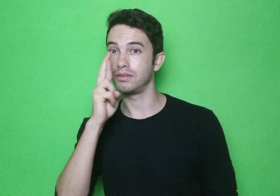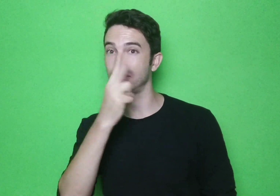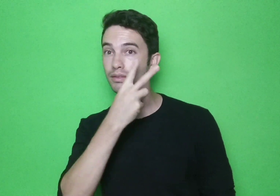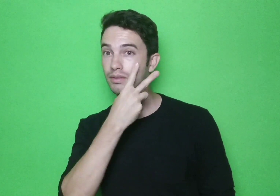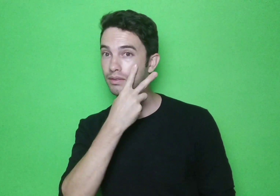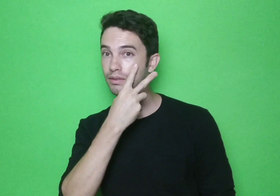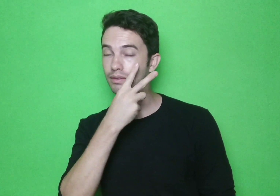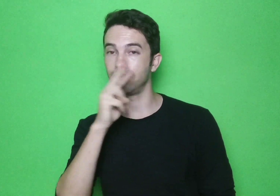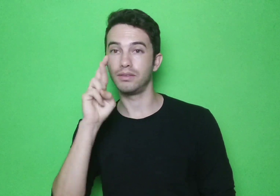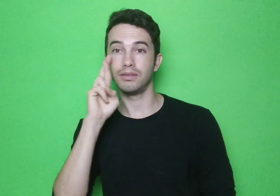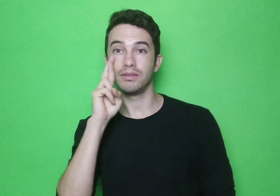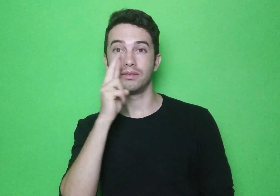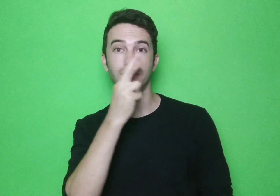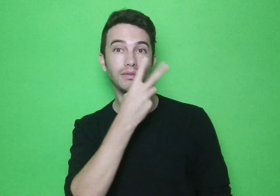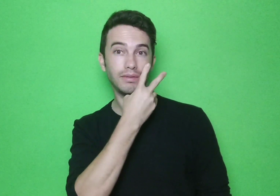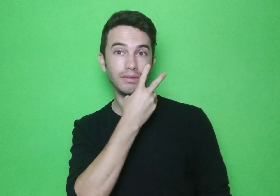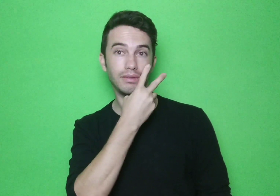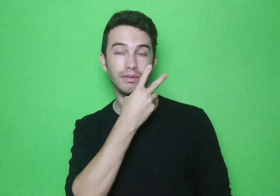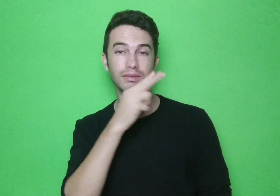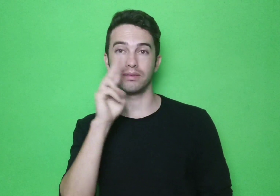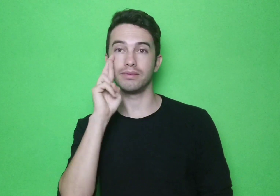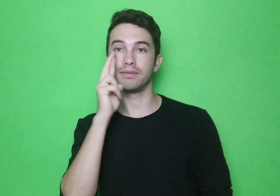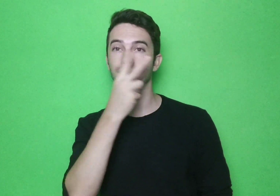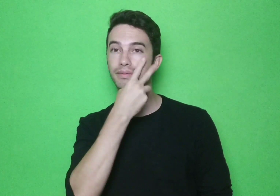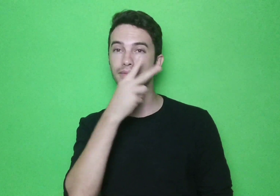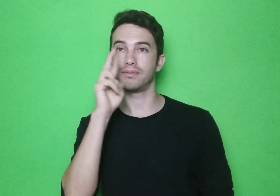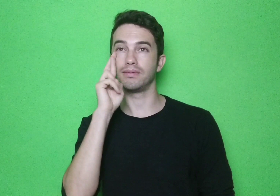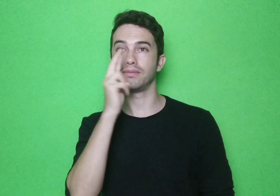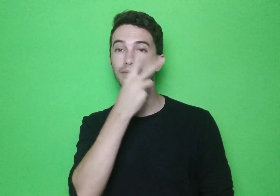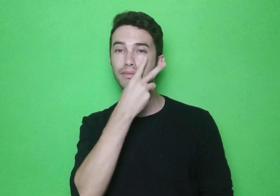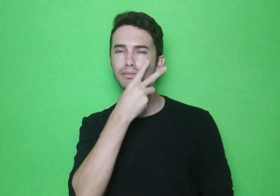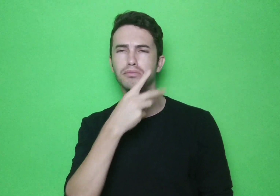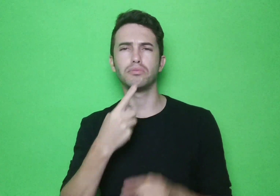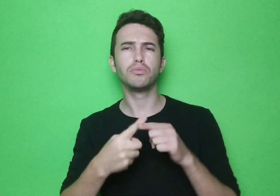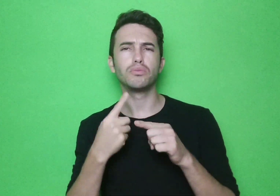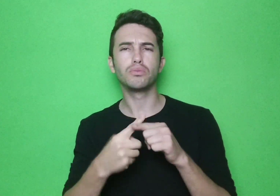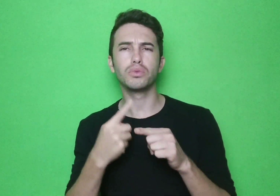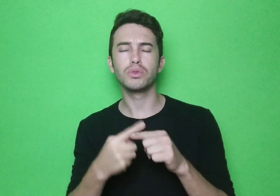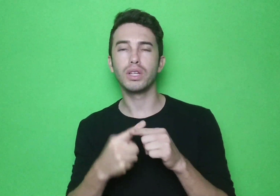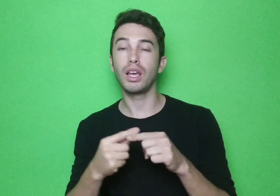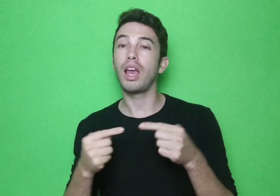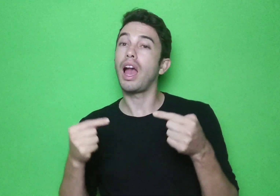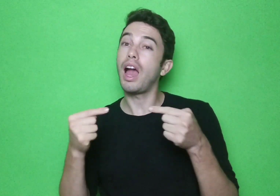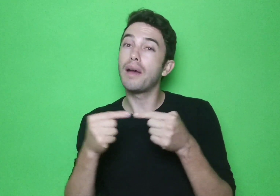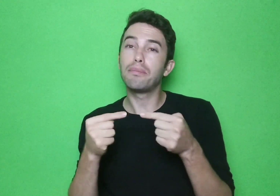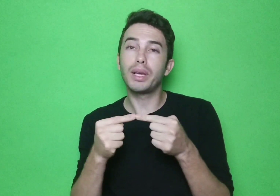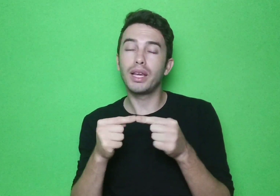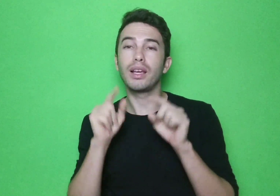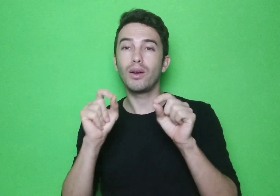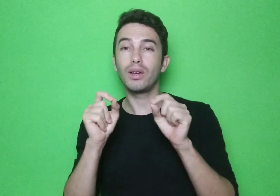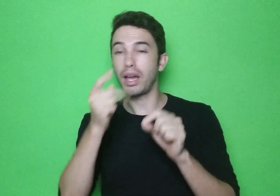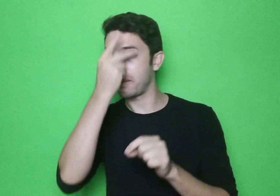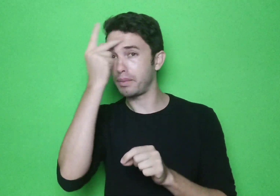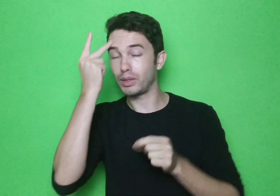você fará a letra V, fazendo sinal de diferente entre um olho e outro. Por quê? Porque